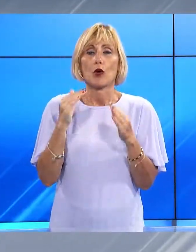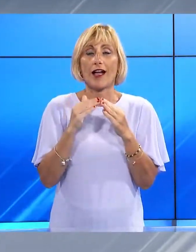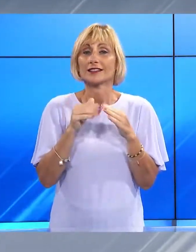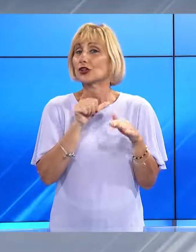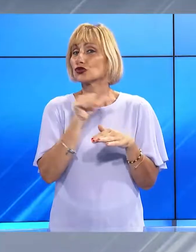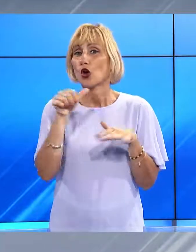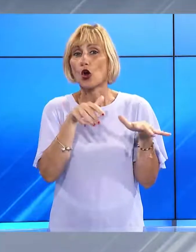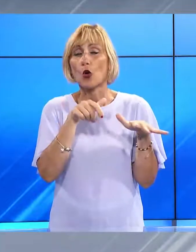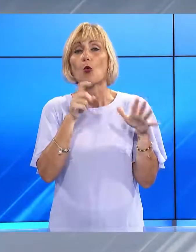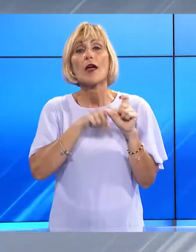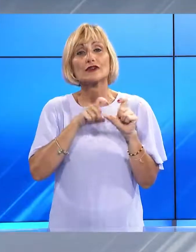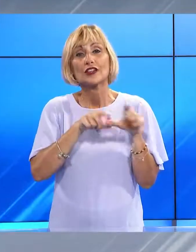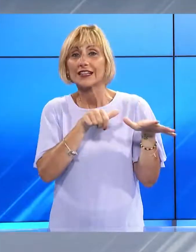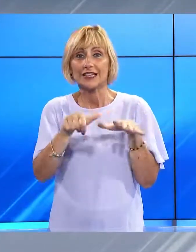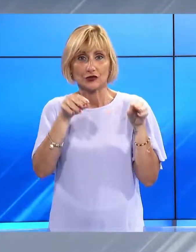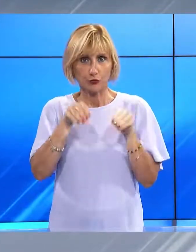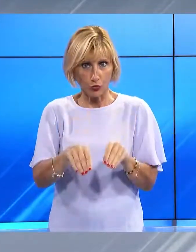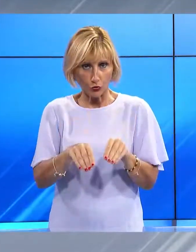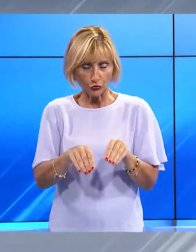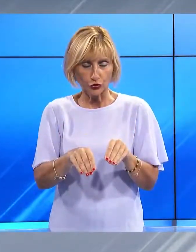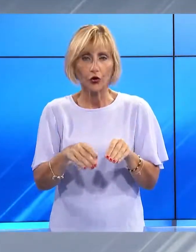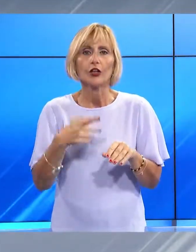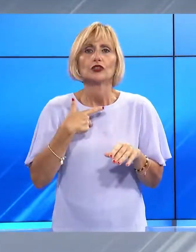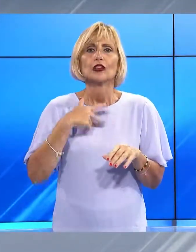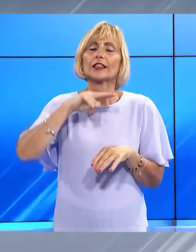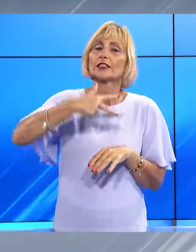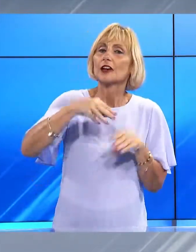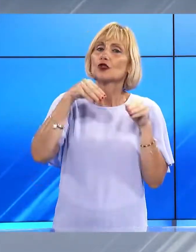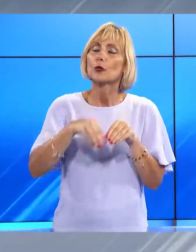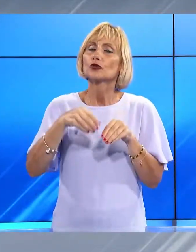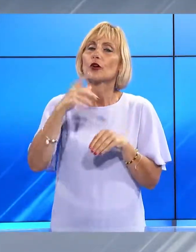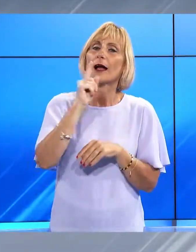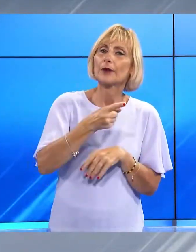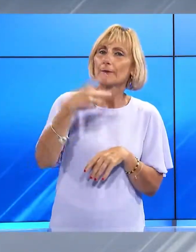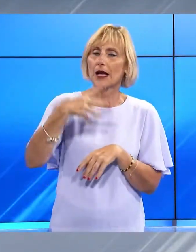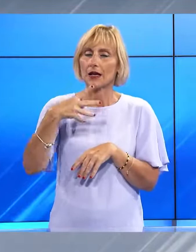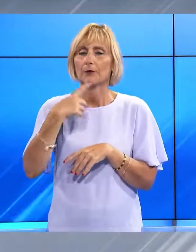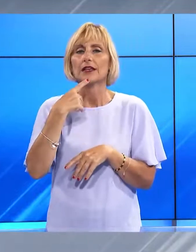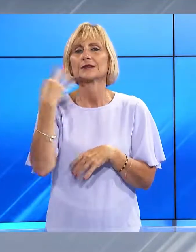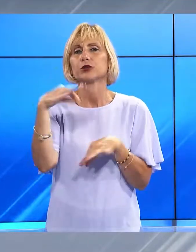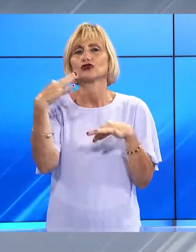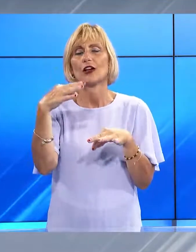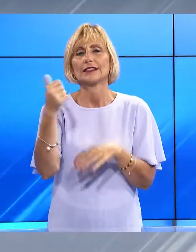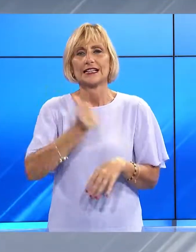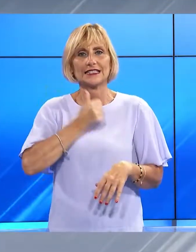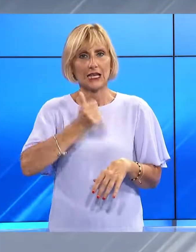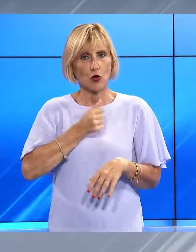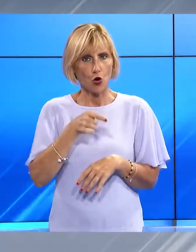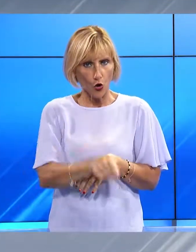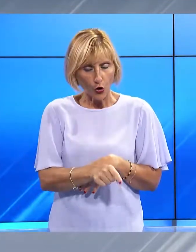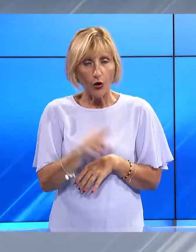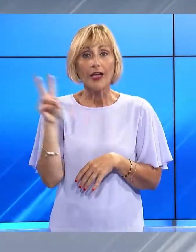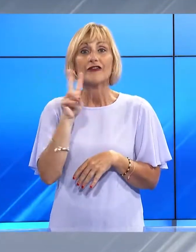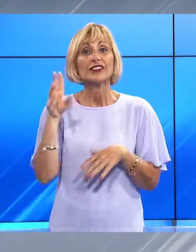posto, salendo comunque sul podio grazie al terzo posto di Gabriele Marcucetti nella specialità del singolo. 22 squadre da tutta